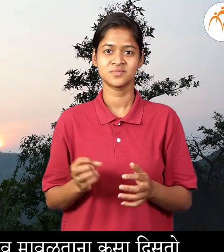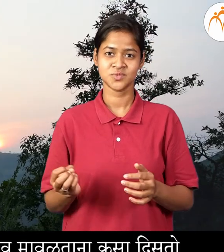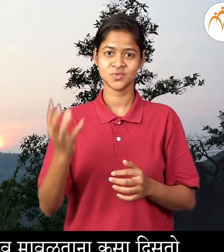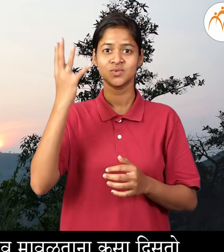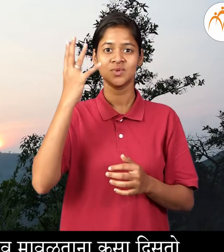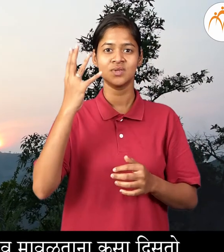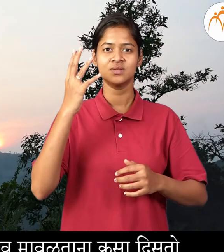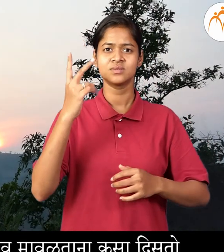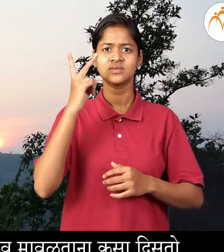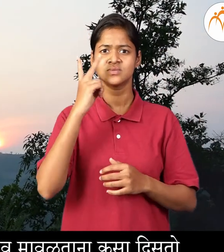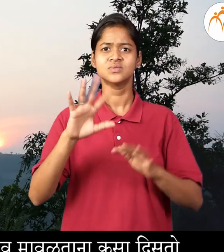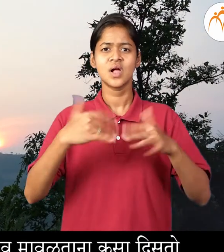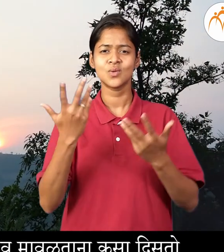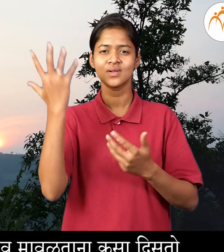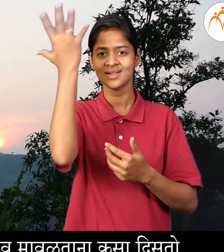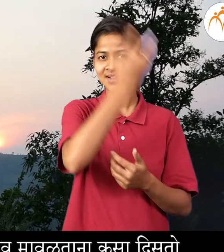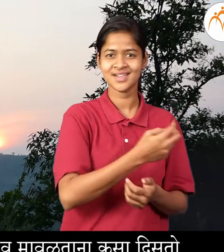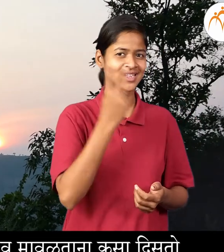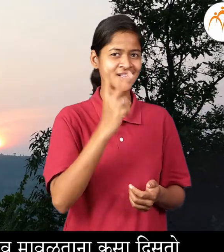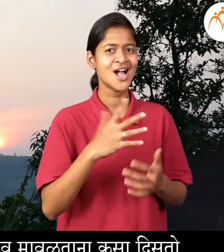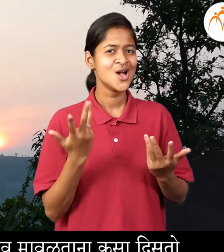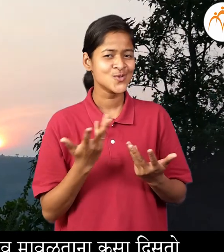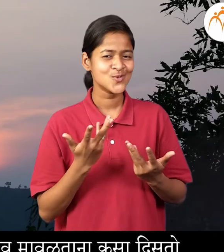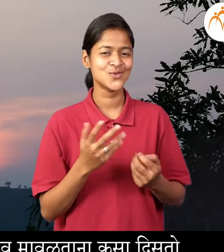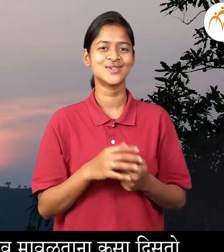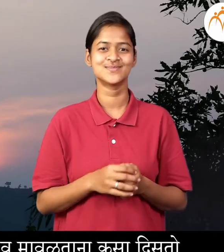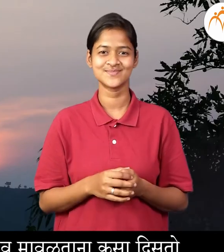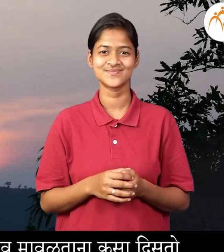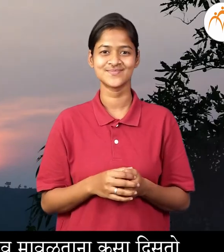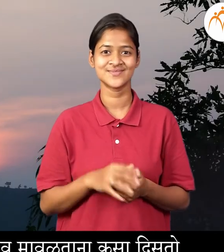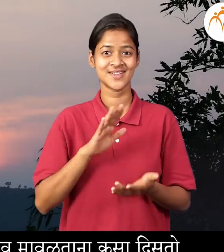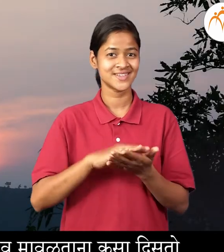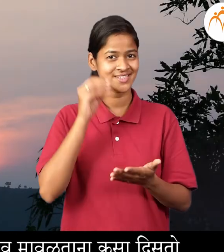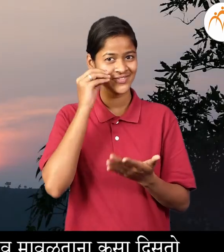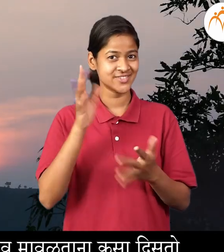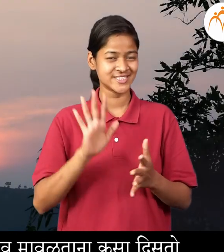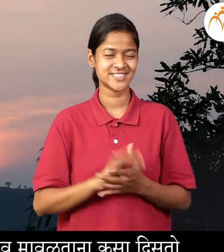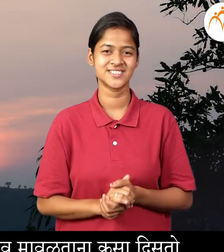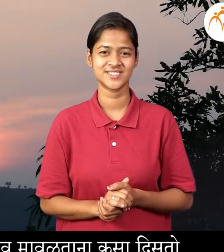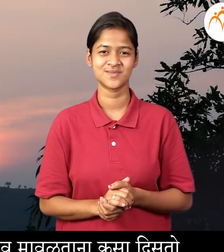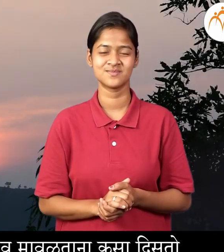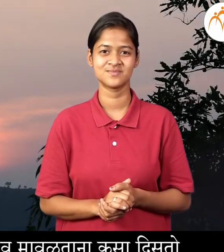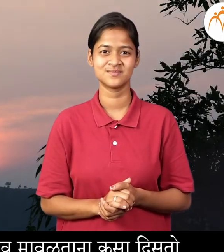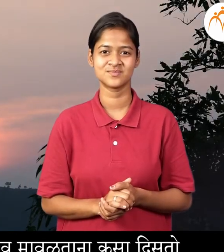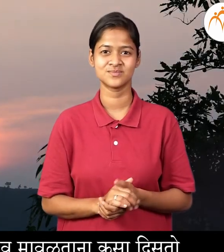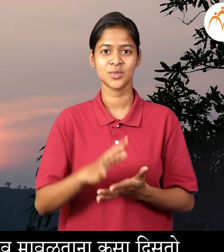सूरिय, उगवताना कसा दिस्तो, और मावळताना कसा दिस्तो, हे पाहाईला शिकलो?